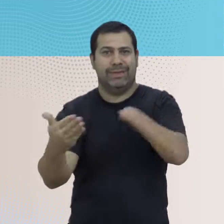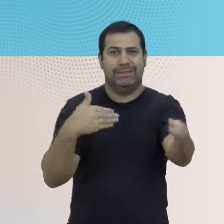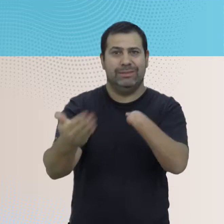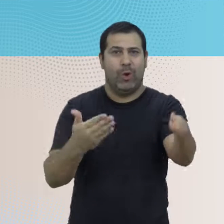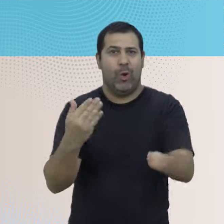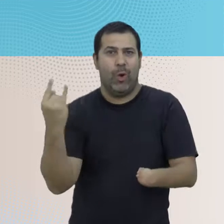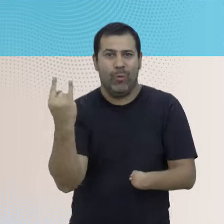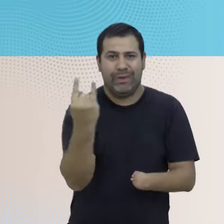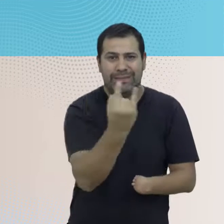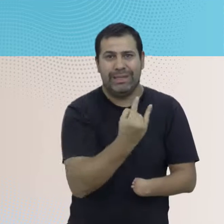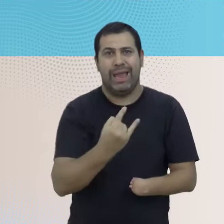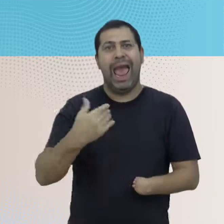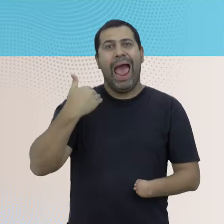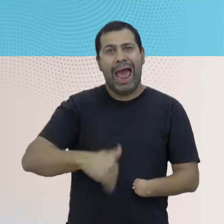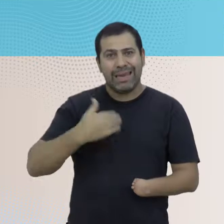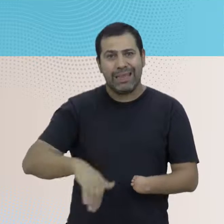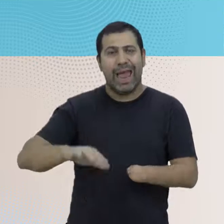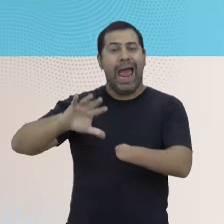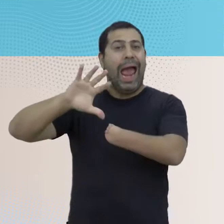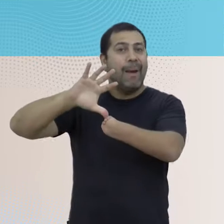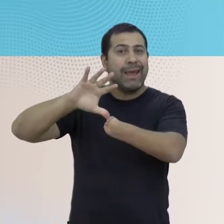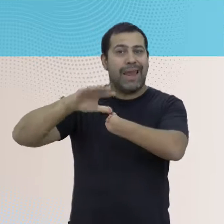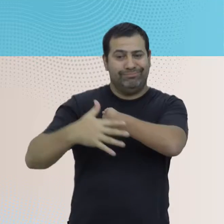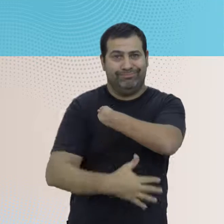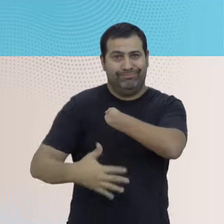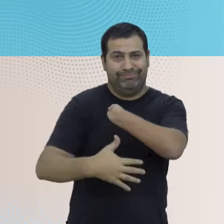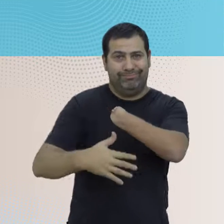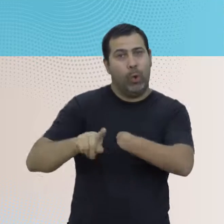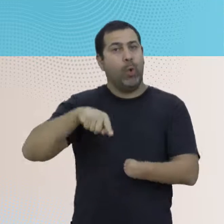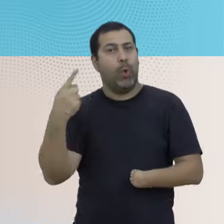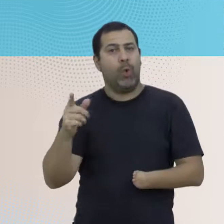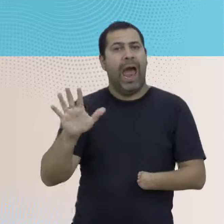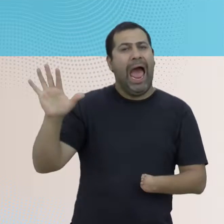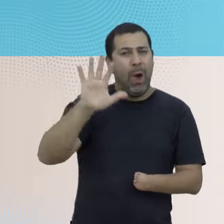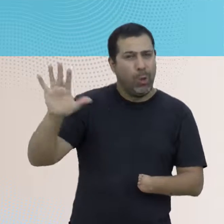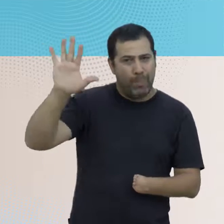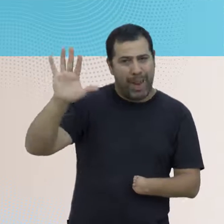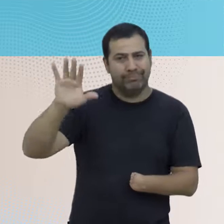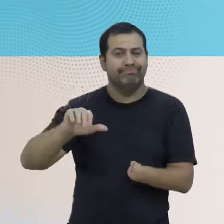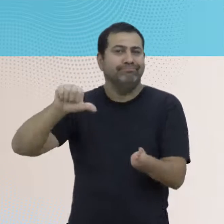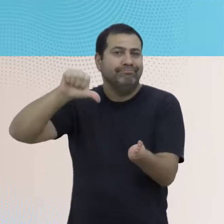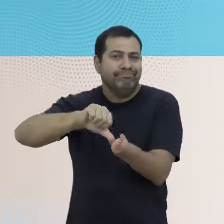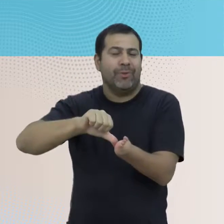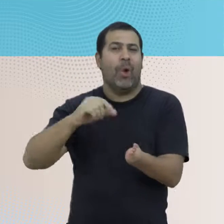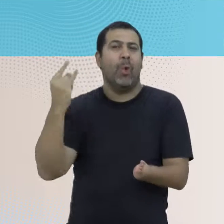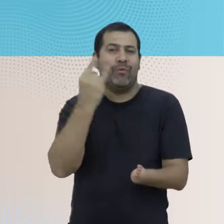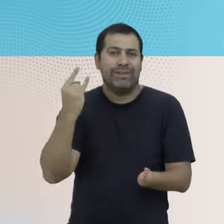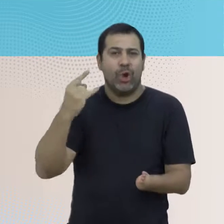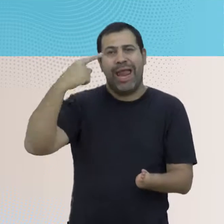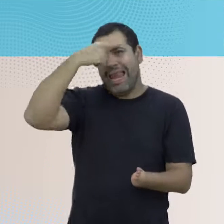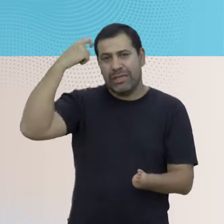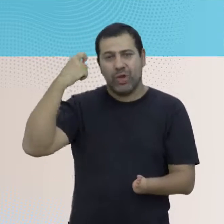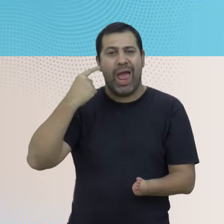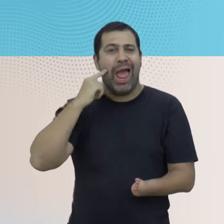resto de las universidades de Argentina, América Latina y Europa, desde la Universidad Nacional